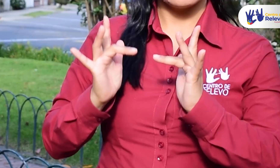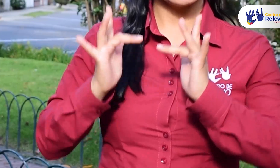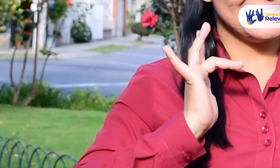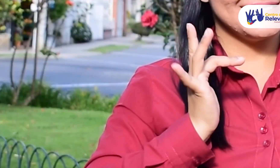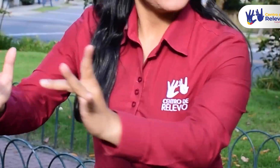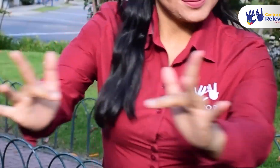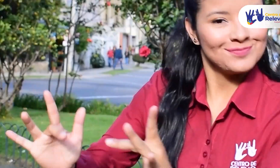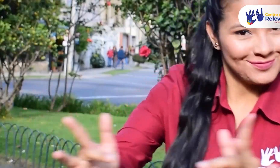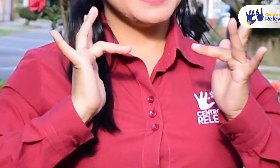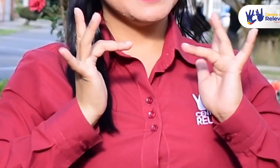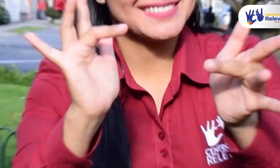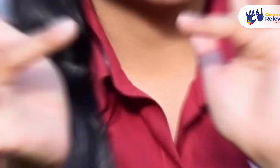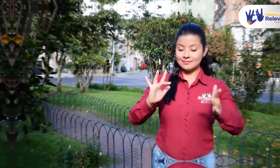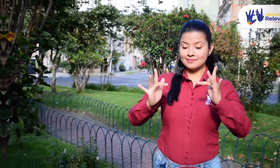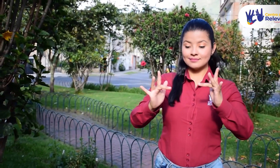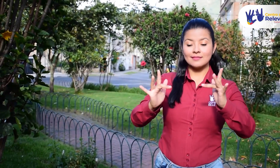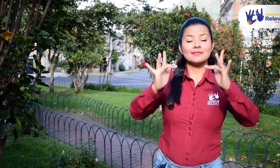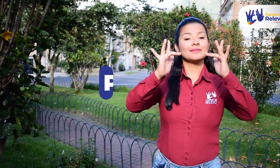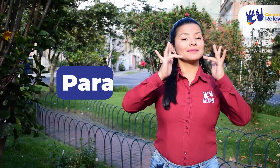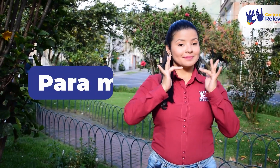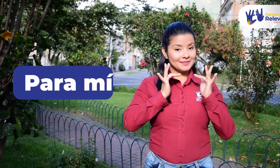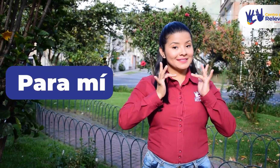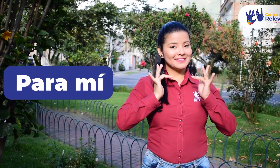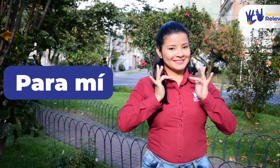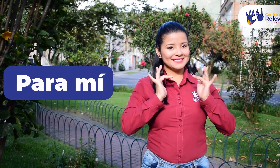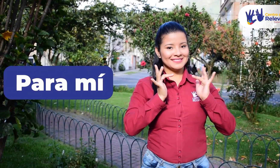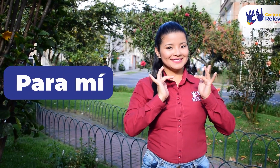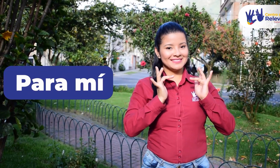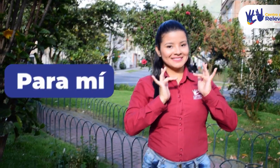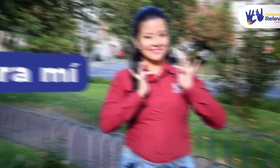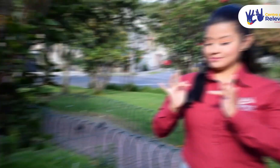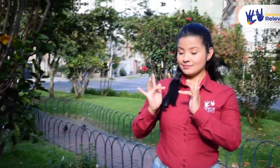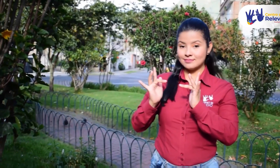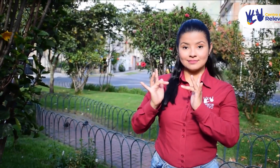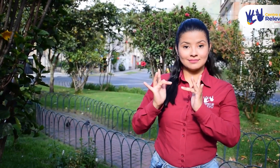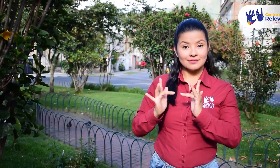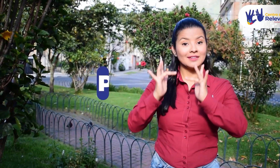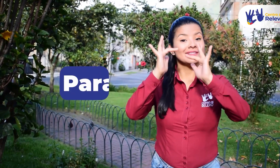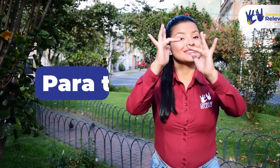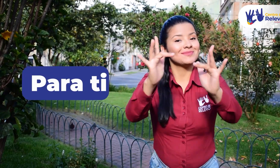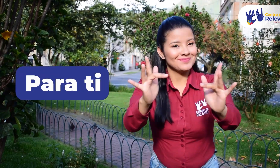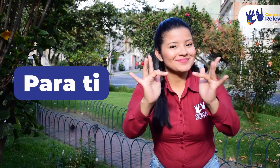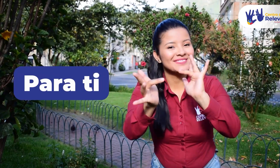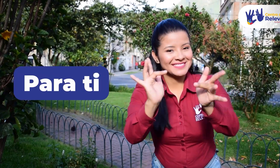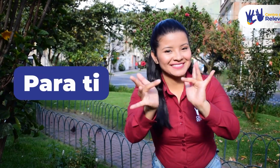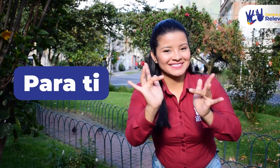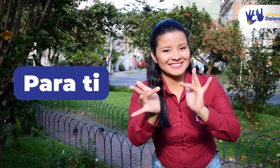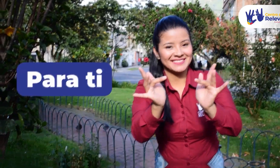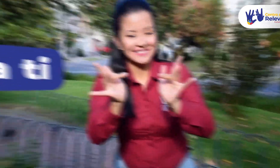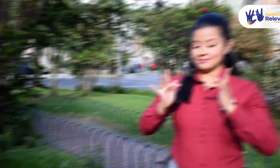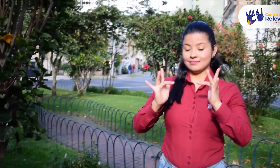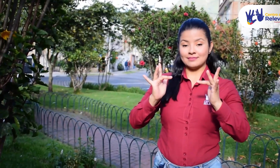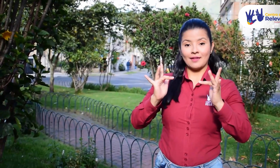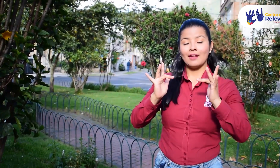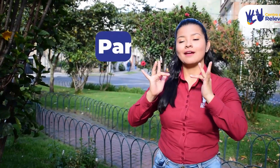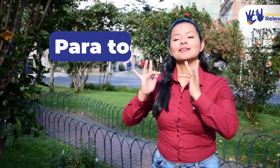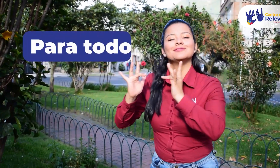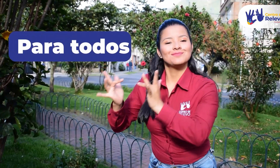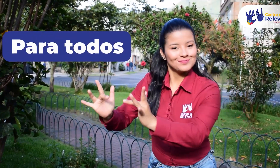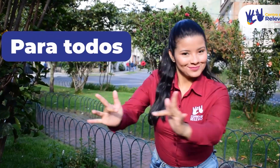Centro de relevo. Para mí. Para ti. Para todos.